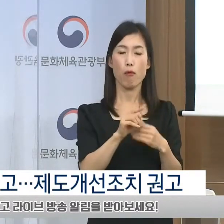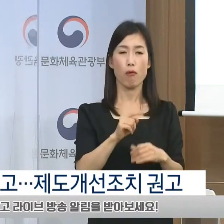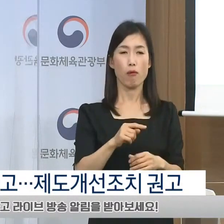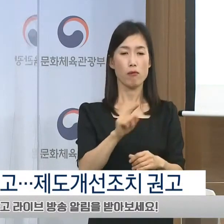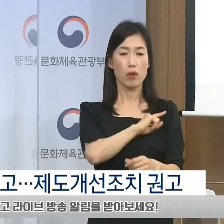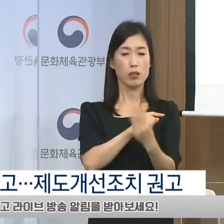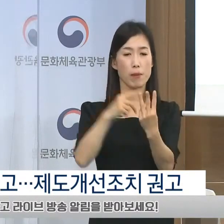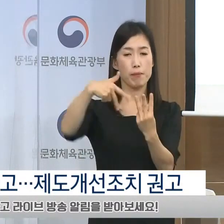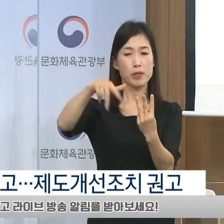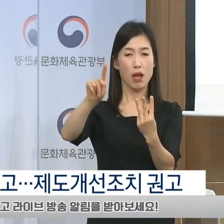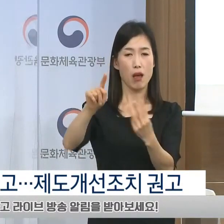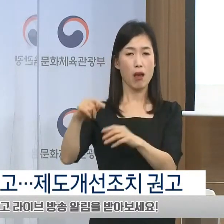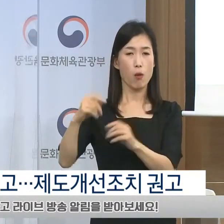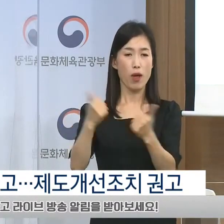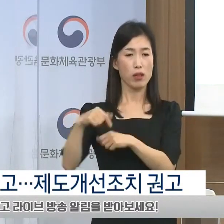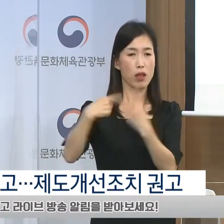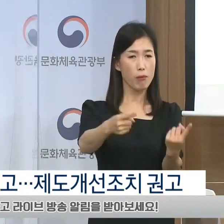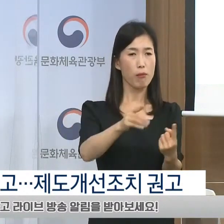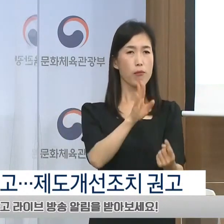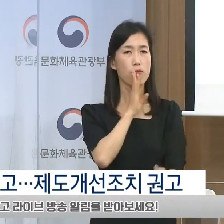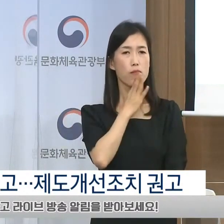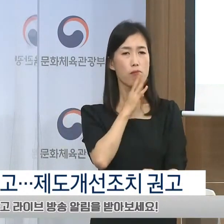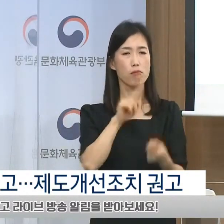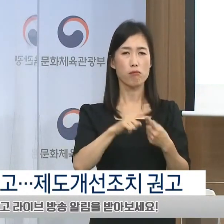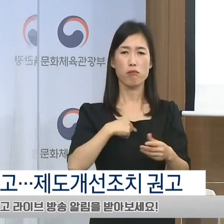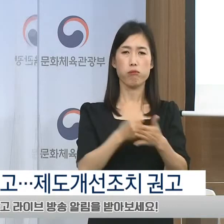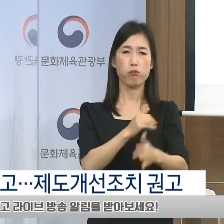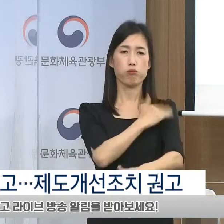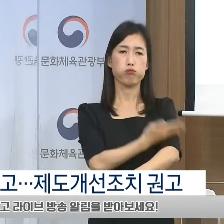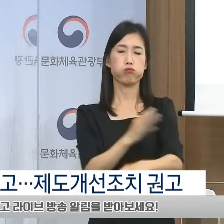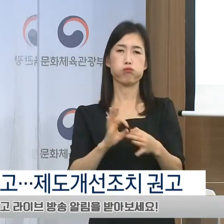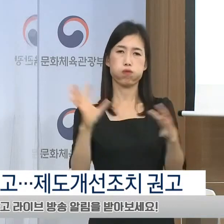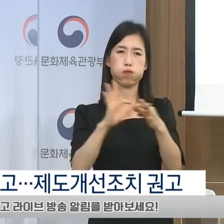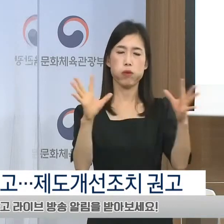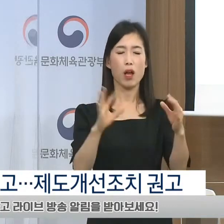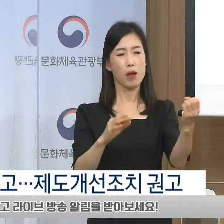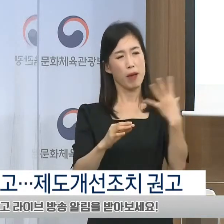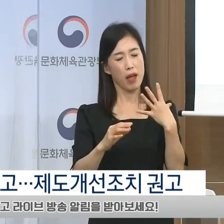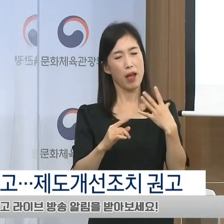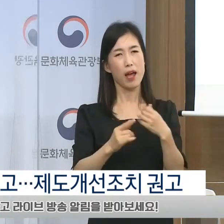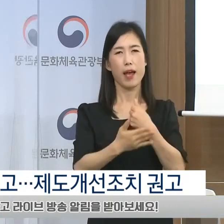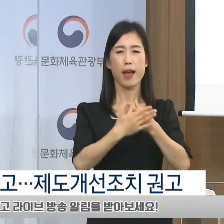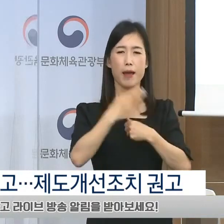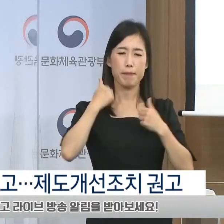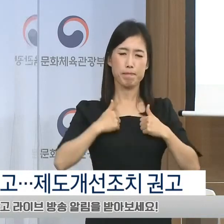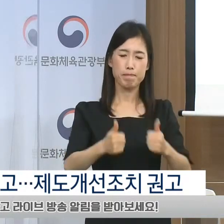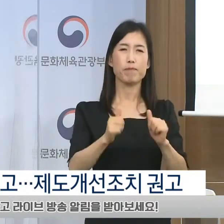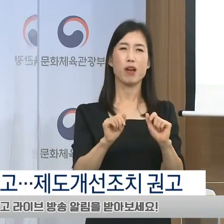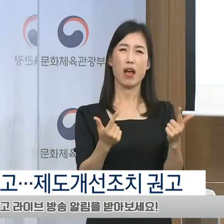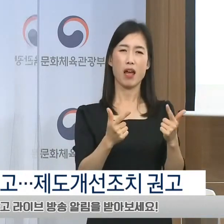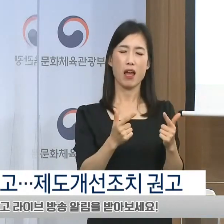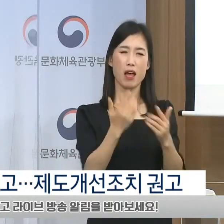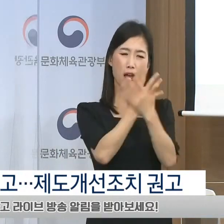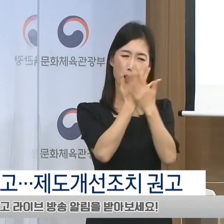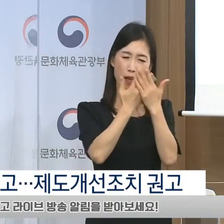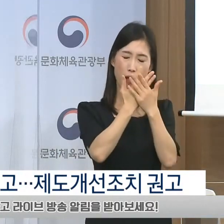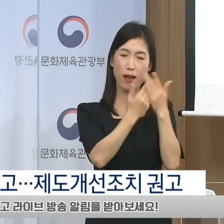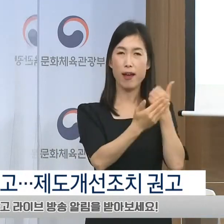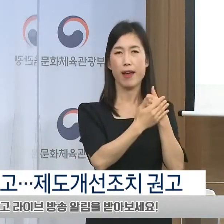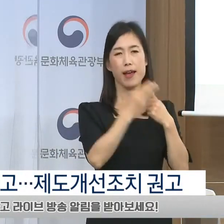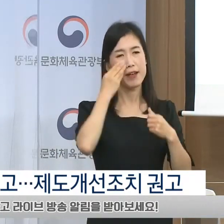협회가 답변할 사항이 아니라는 입장을 취하는 등 미원적이고 비협조적인 태도로 일관하였습니다.